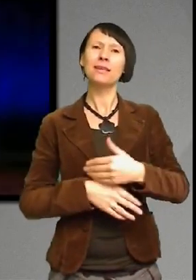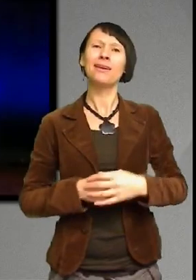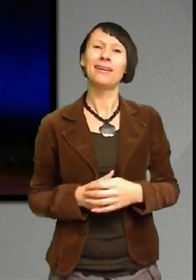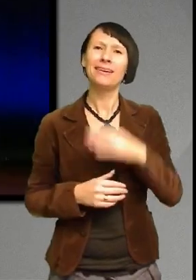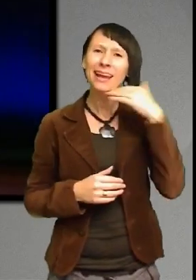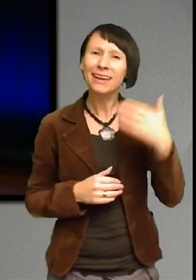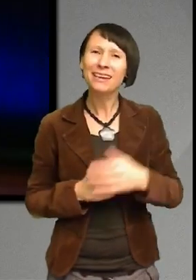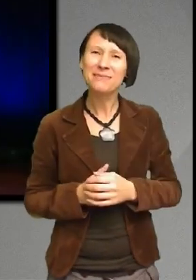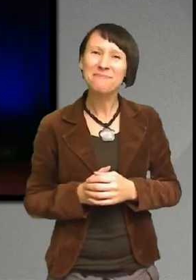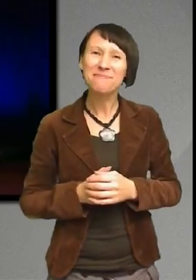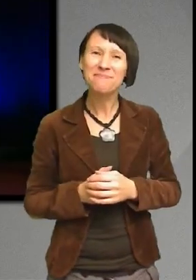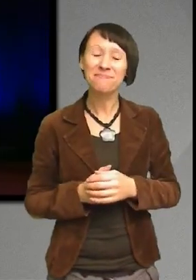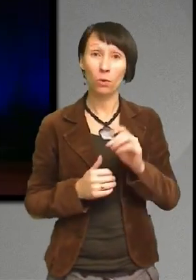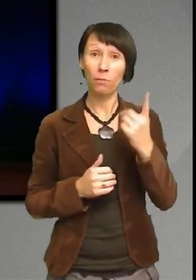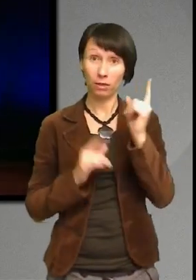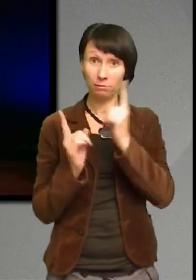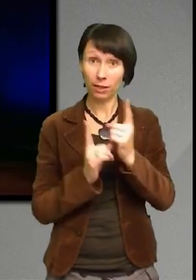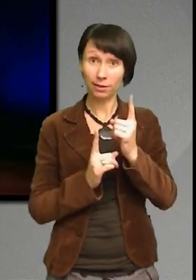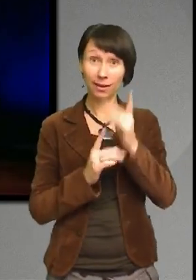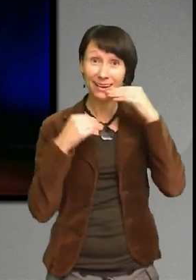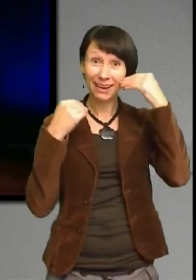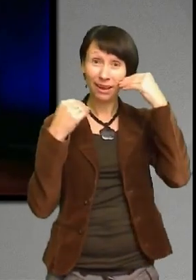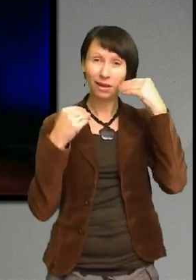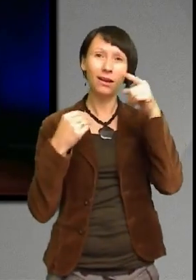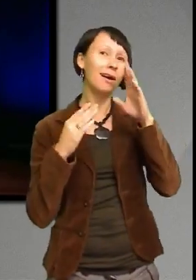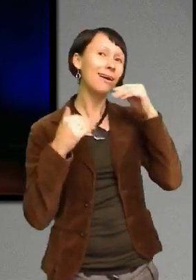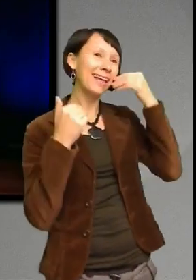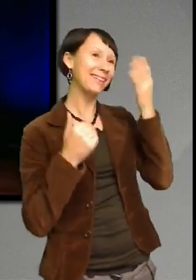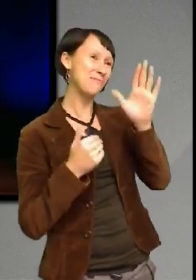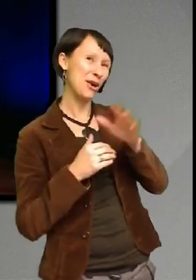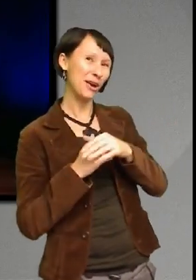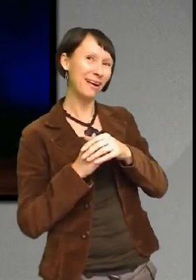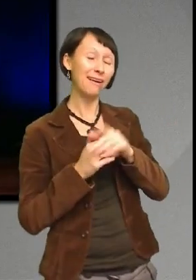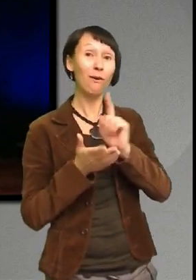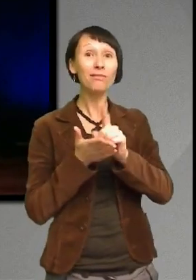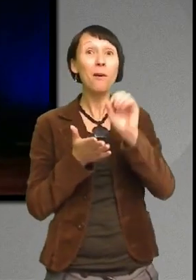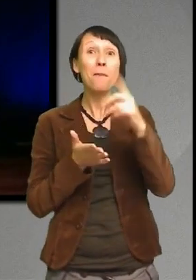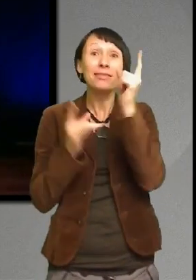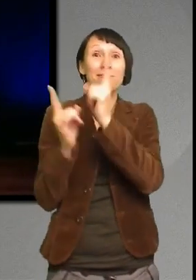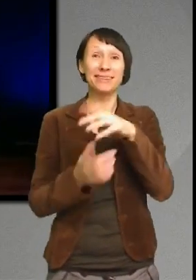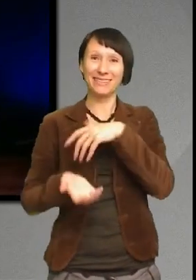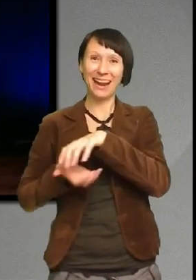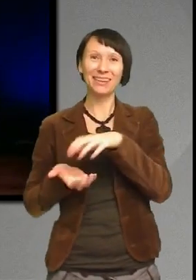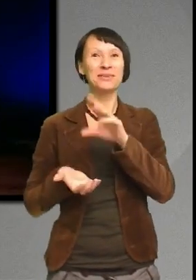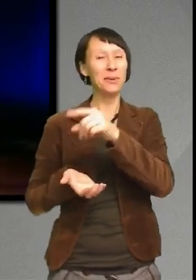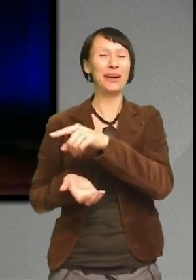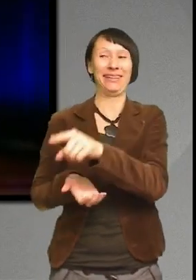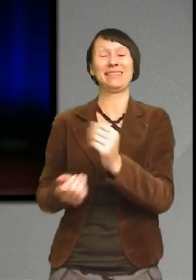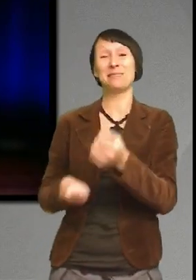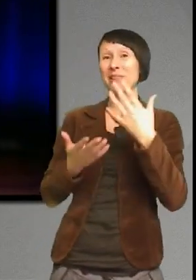När någon ler så ler du. Och när någon skrattar så smitter det oftast av sig. Och det som händer när man får ett leende